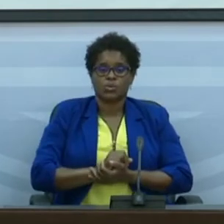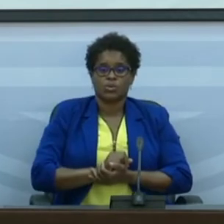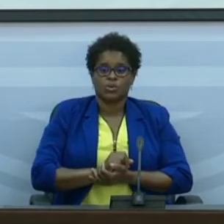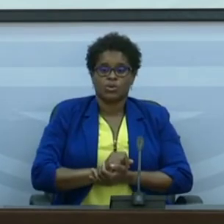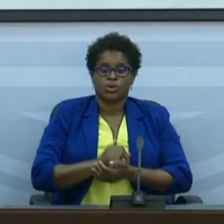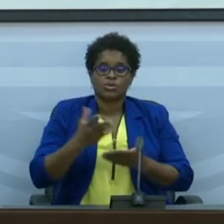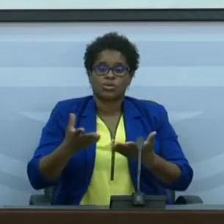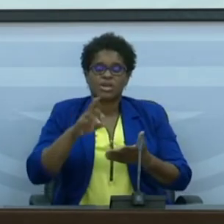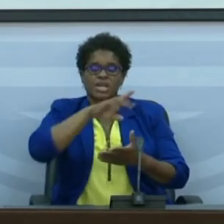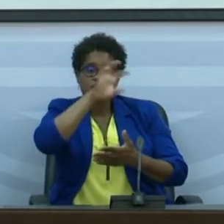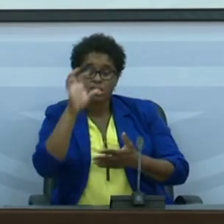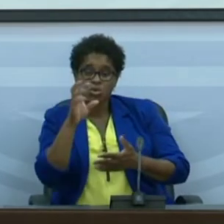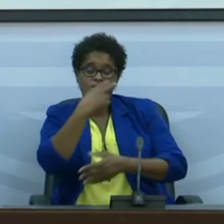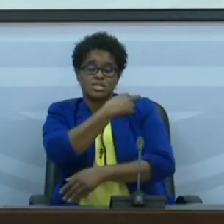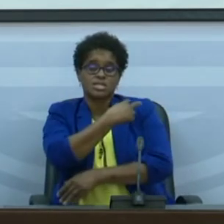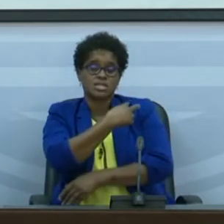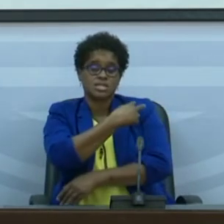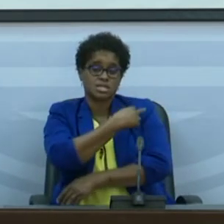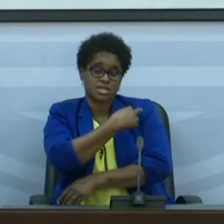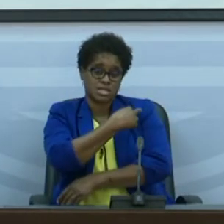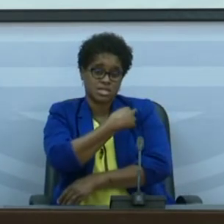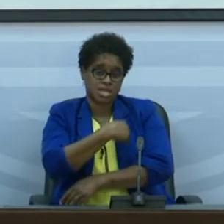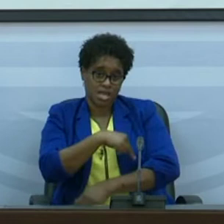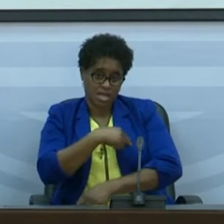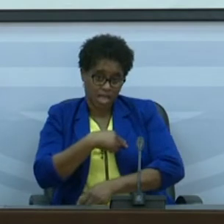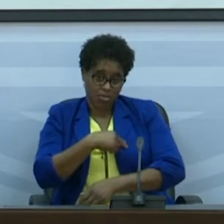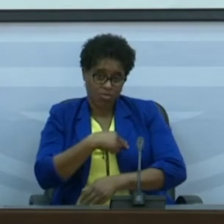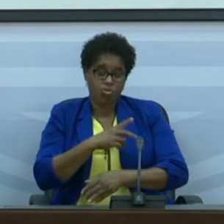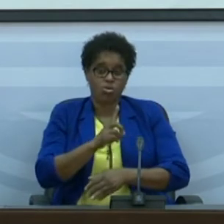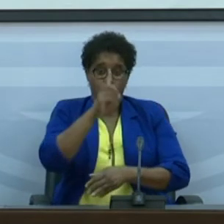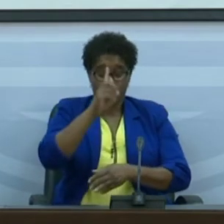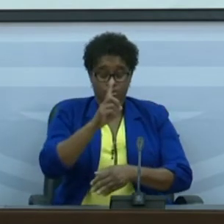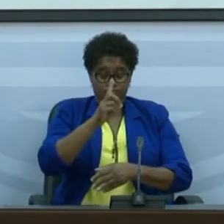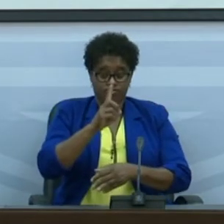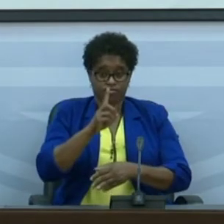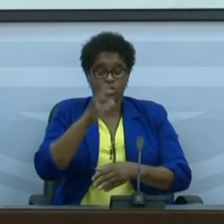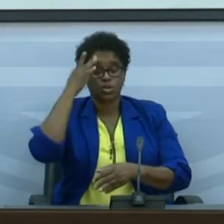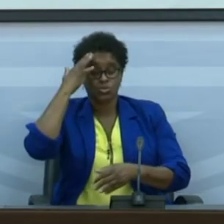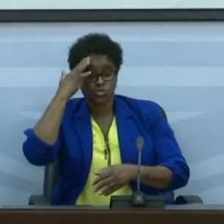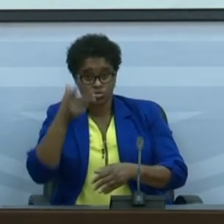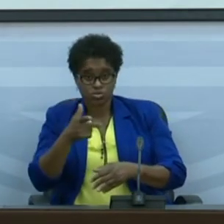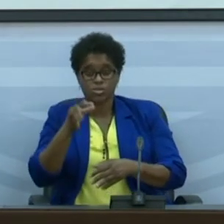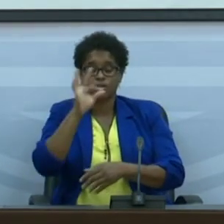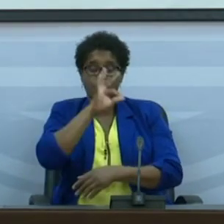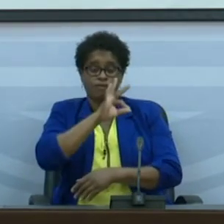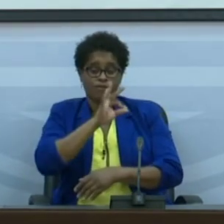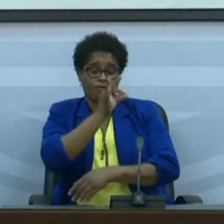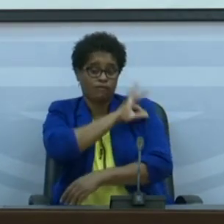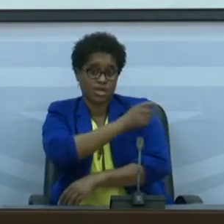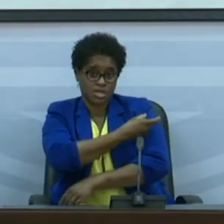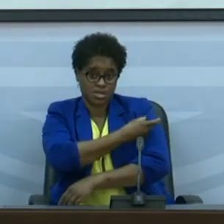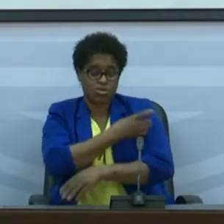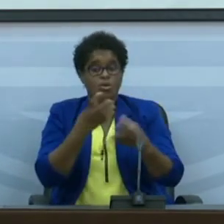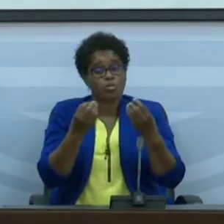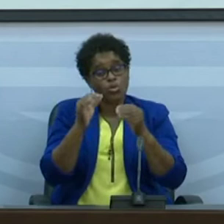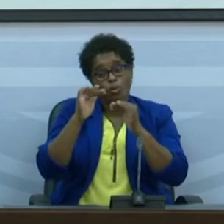A região de Santiago Norte ainda as taxas de vacinação são muito